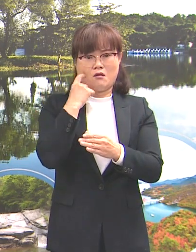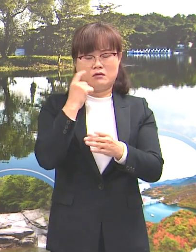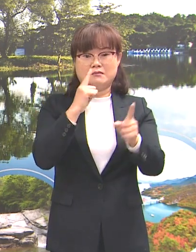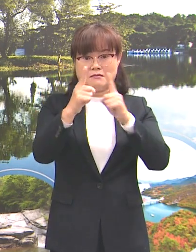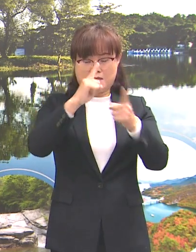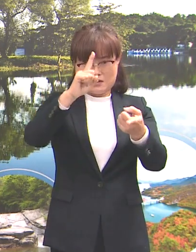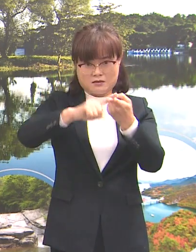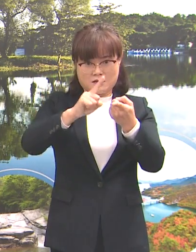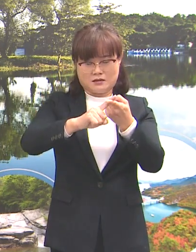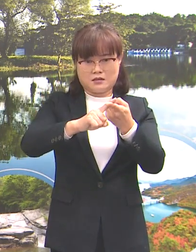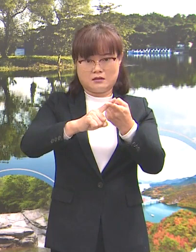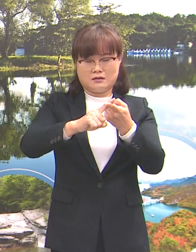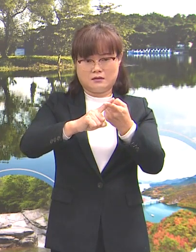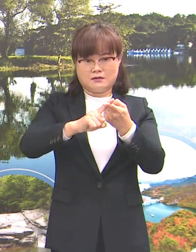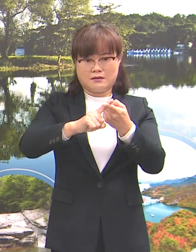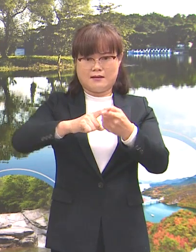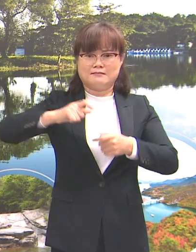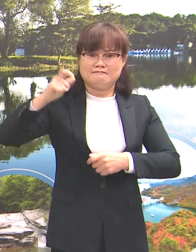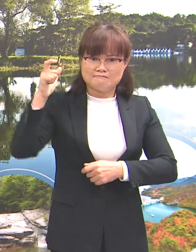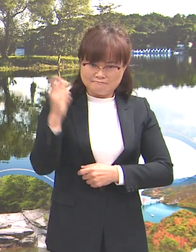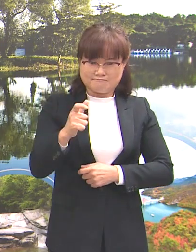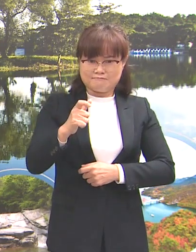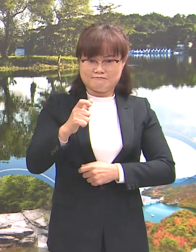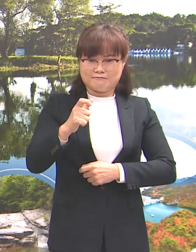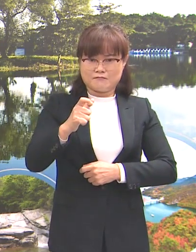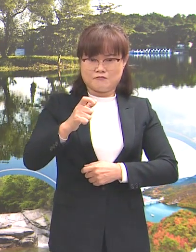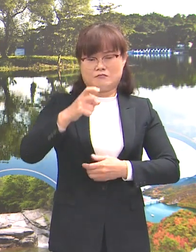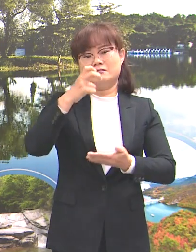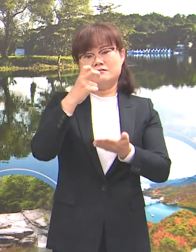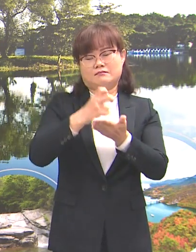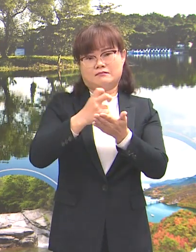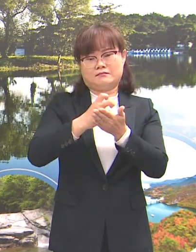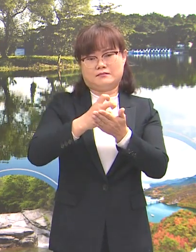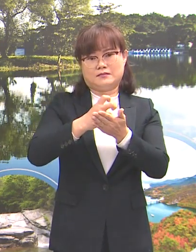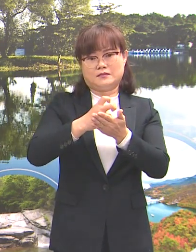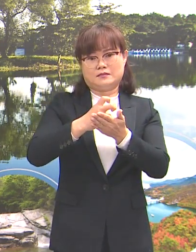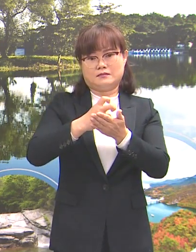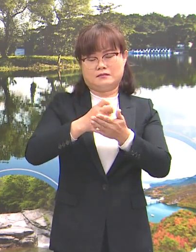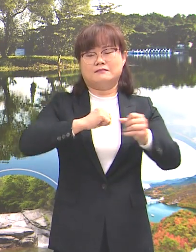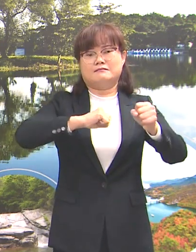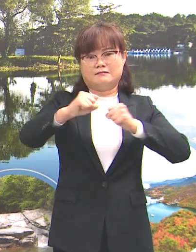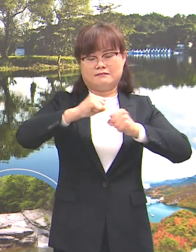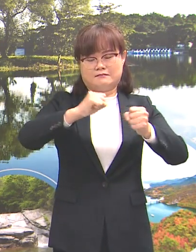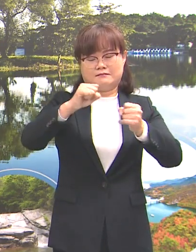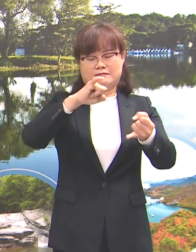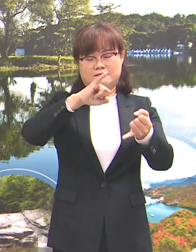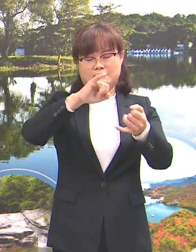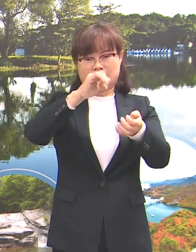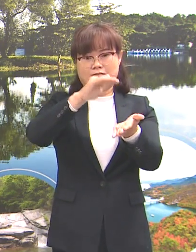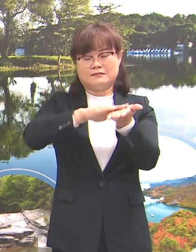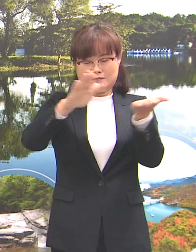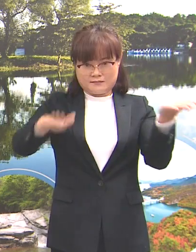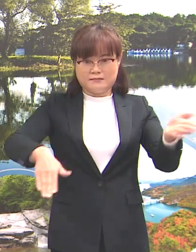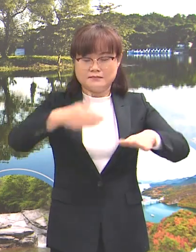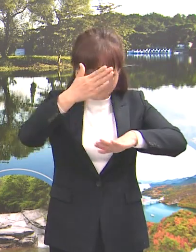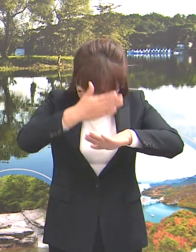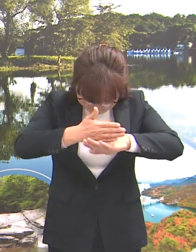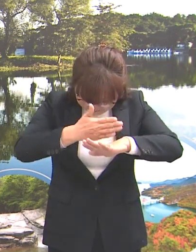대해서는 아주 강력한 조치를 취해 나가도록 하겠습니다. 고맙습니다.